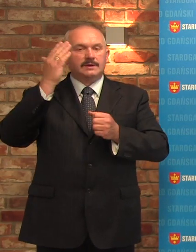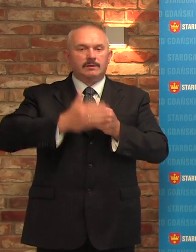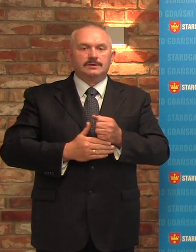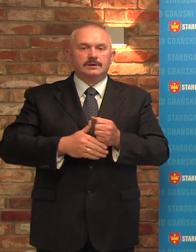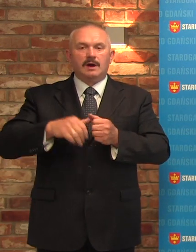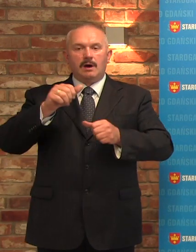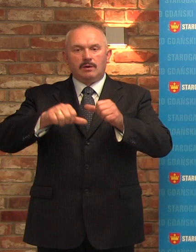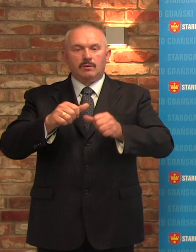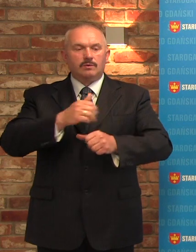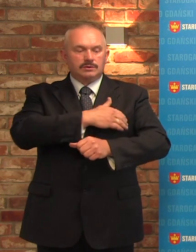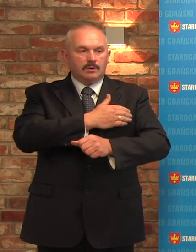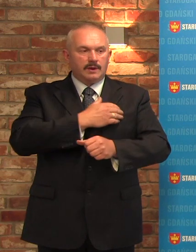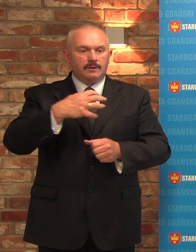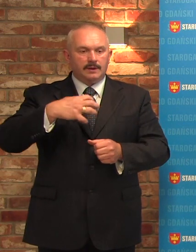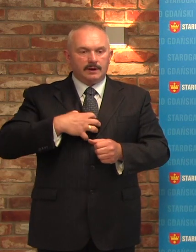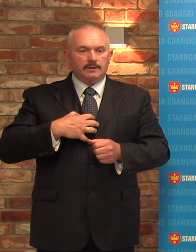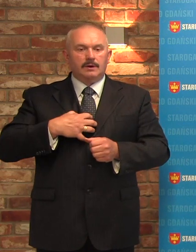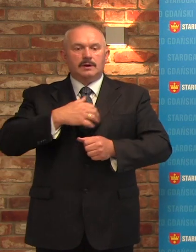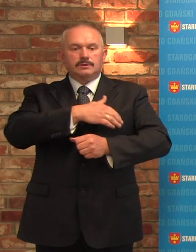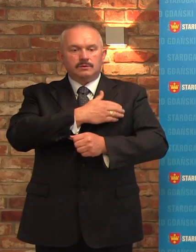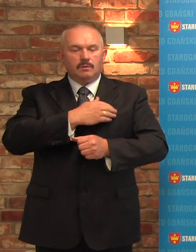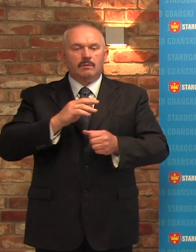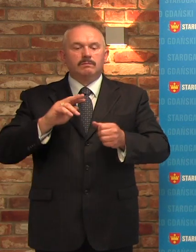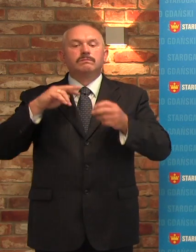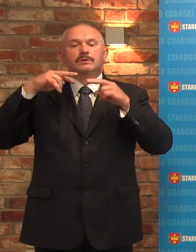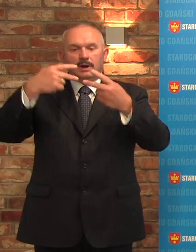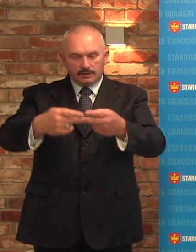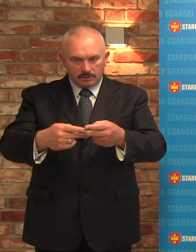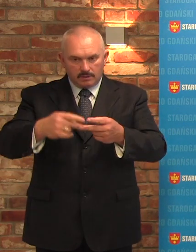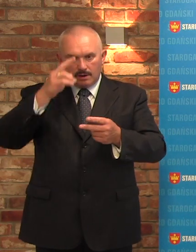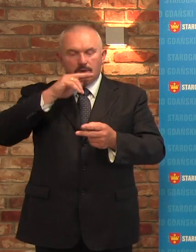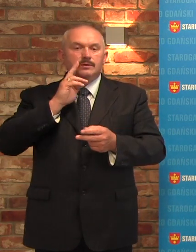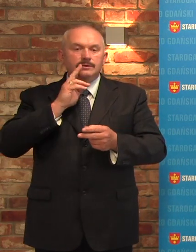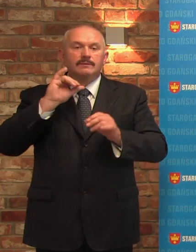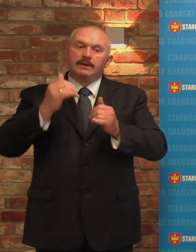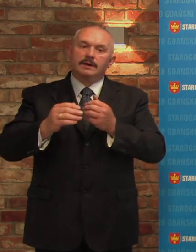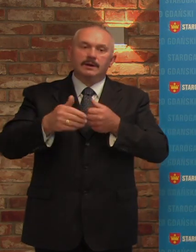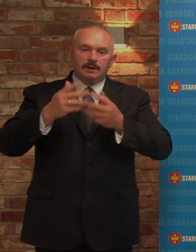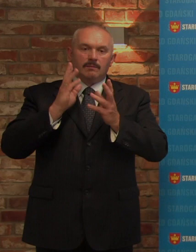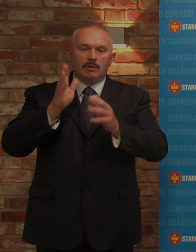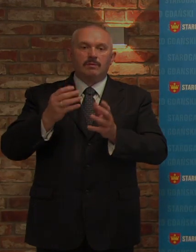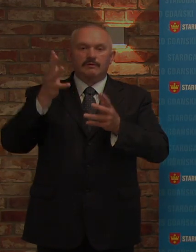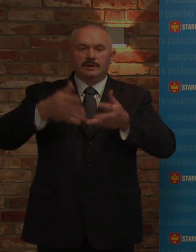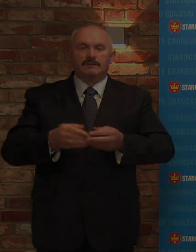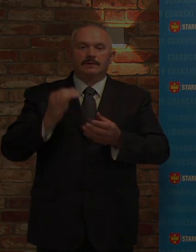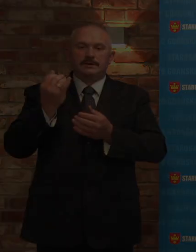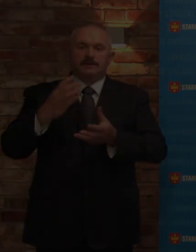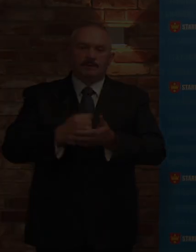szkolnego. Dyrektorzy szkół przedstawią rodzicom w jakich dniach mogą wybierać świadectwa dzieci. Dziękuję bardzo.